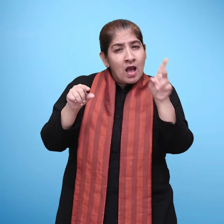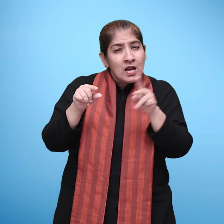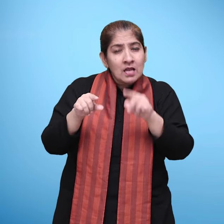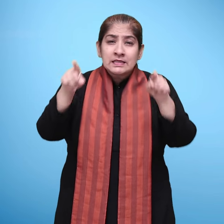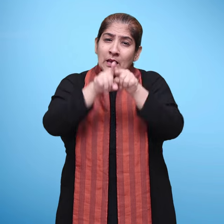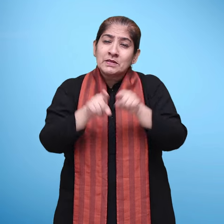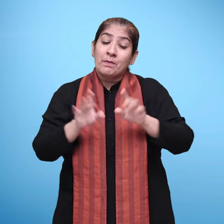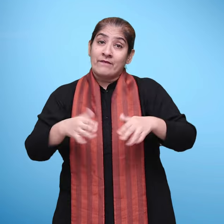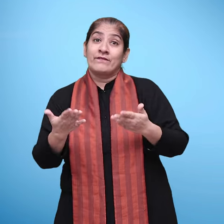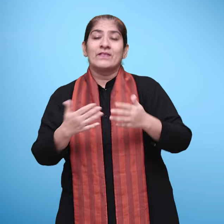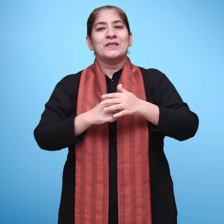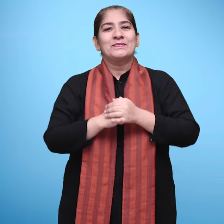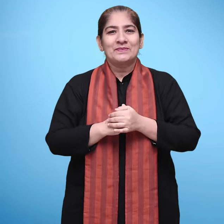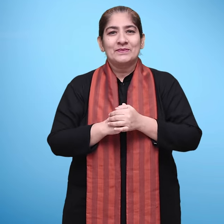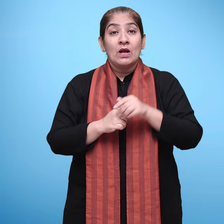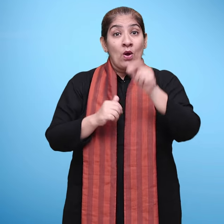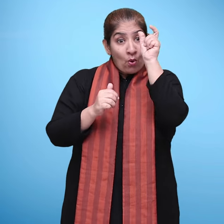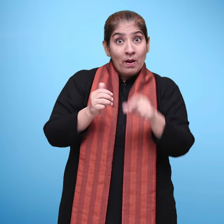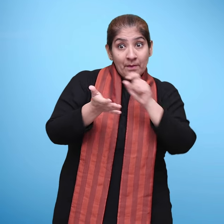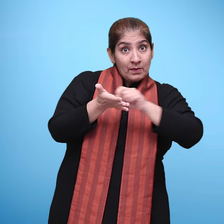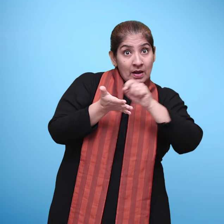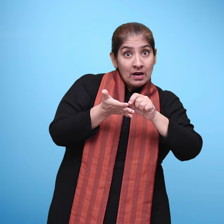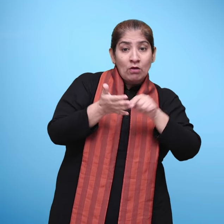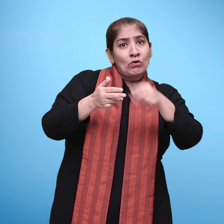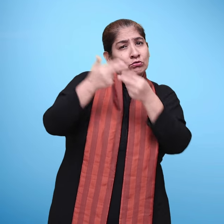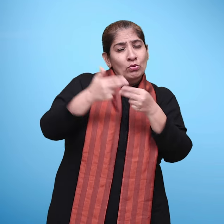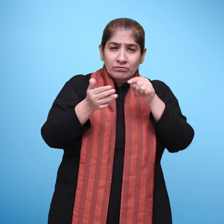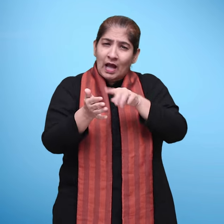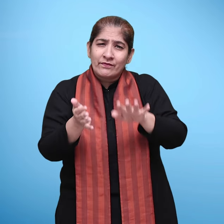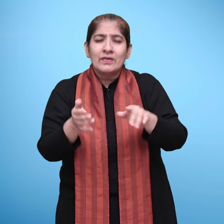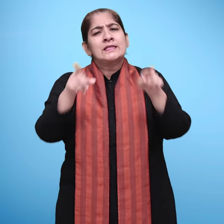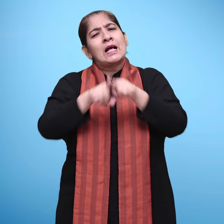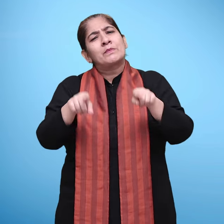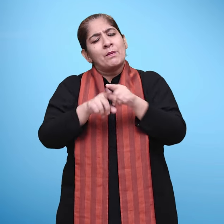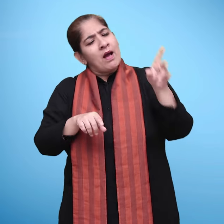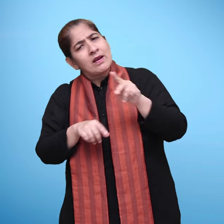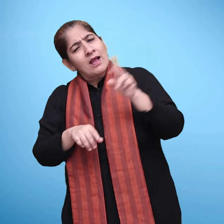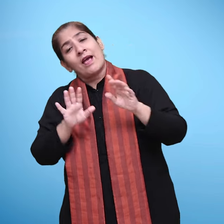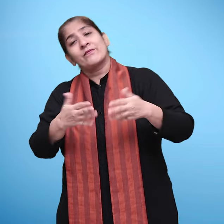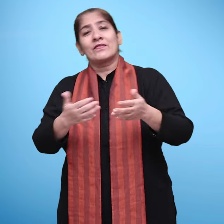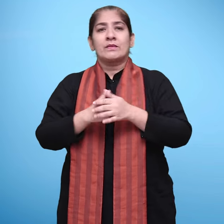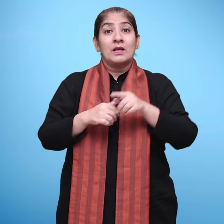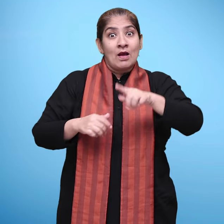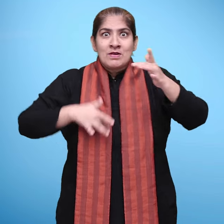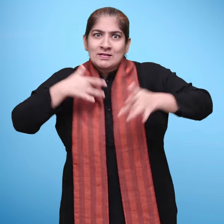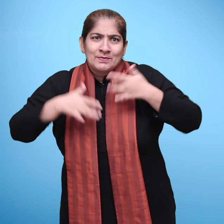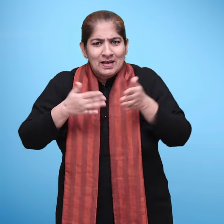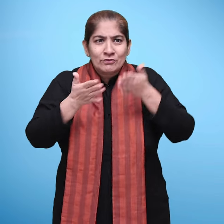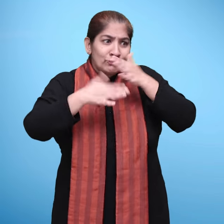कथानक में भी दोहराव है आपने ये देखा होगा कि दोहराव में बच्चों को आनन दाता है दोहराव से बच्चों को